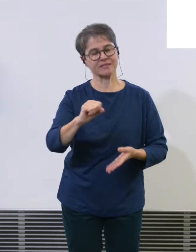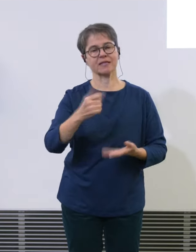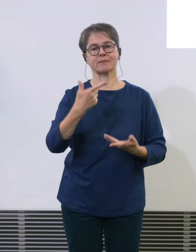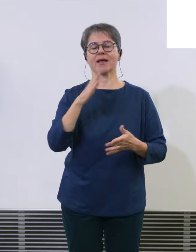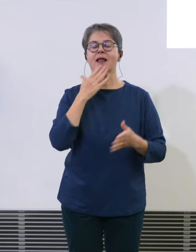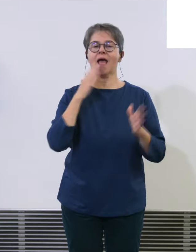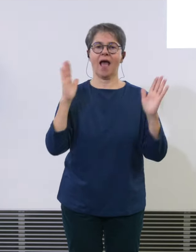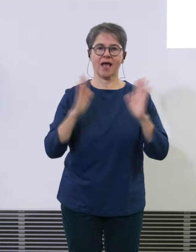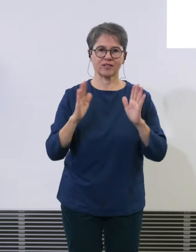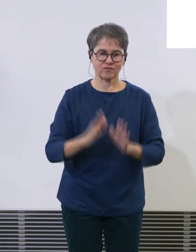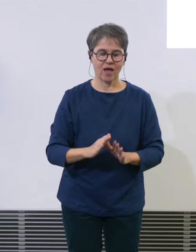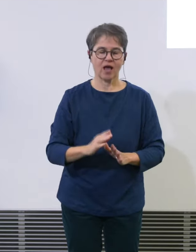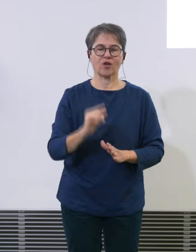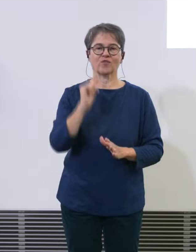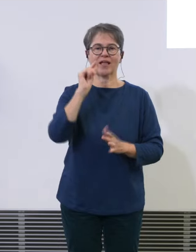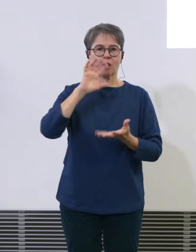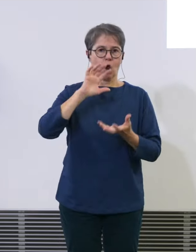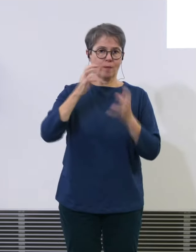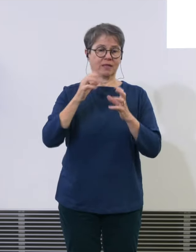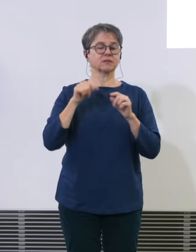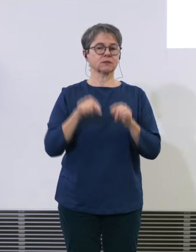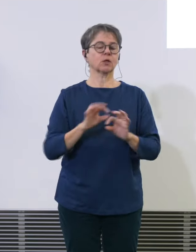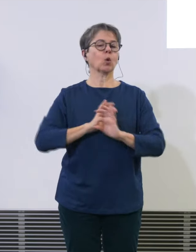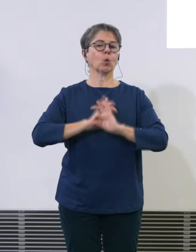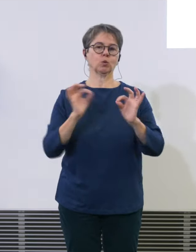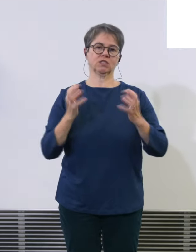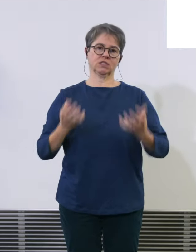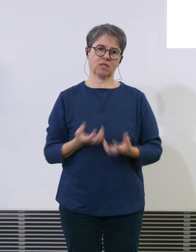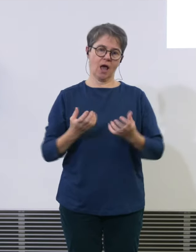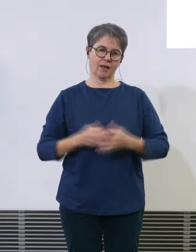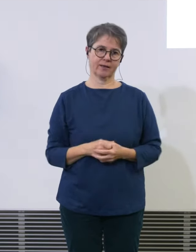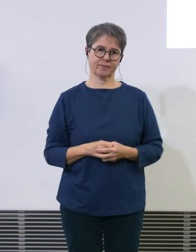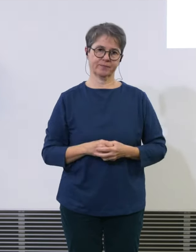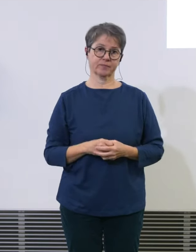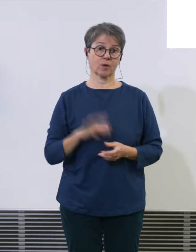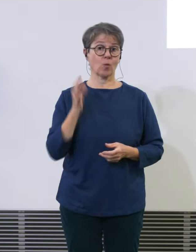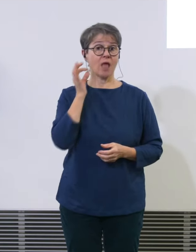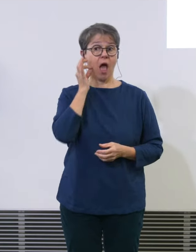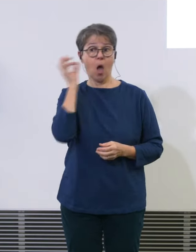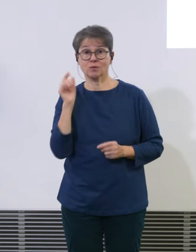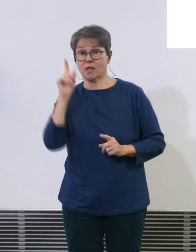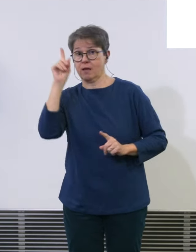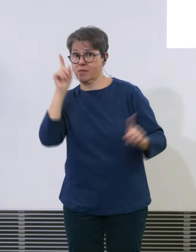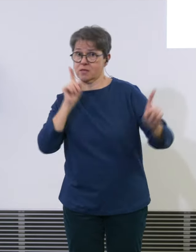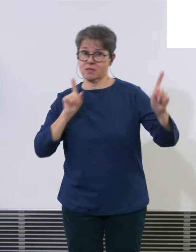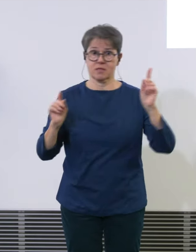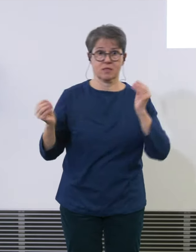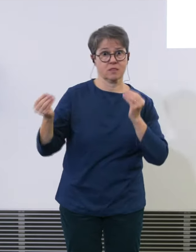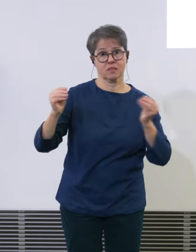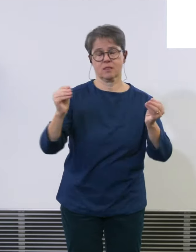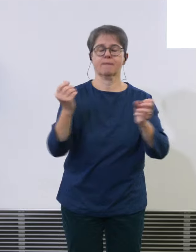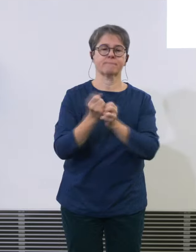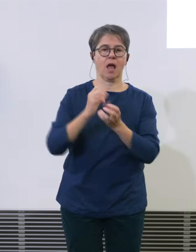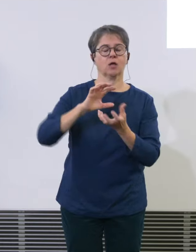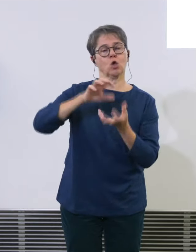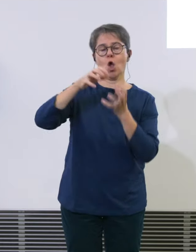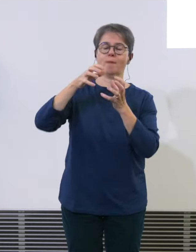ist eine gute Sache. Ausnahmen führen zu Komplexität und das haben wir nicht so gerne. Und die